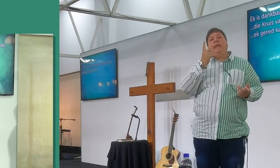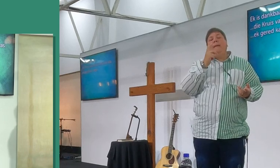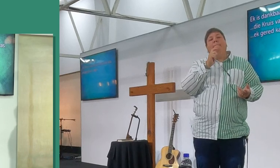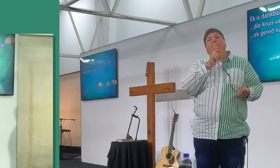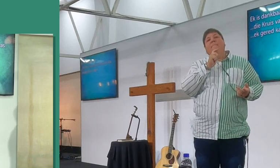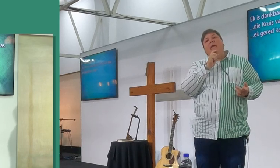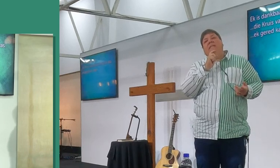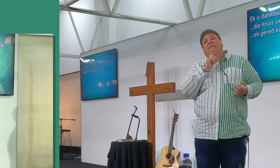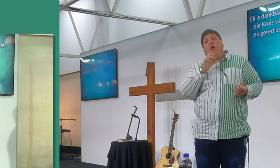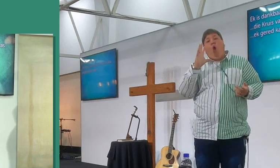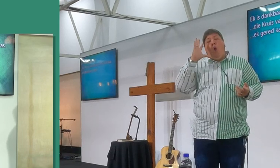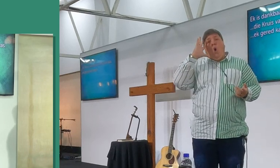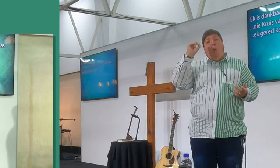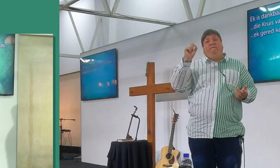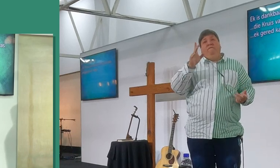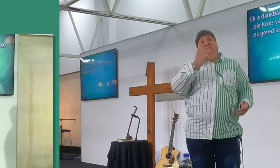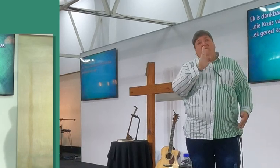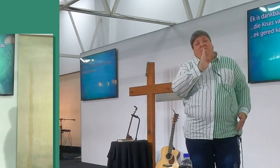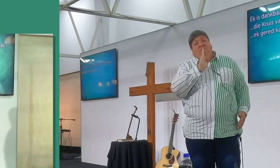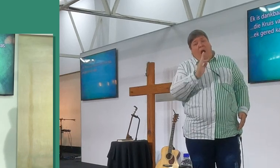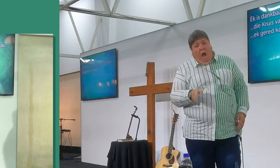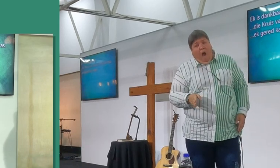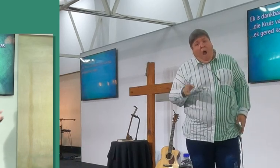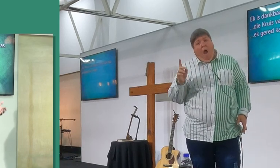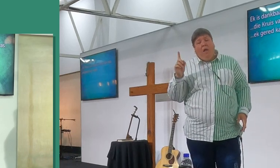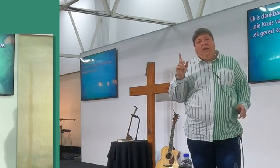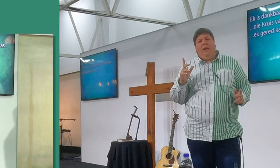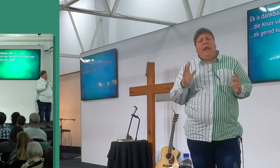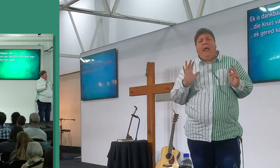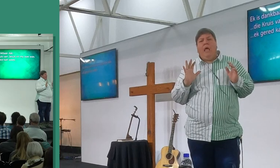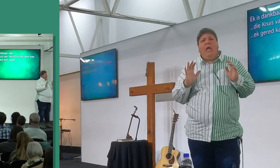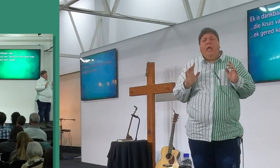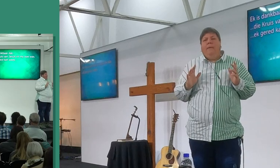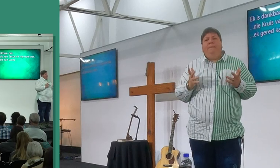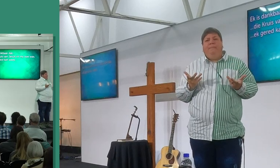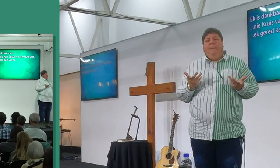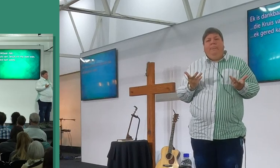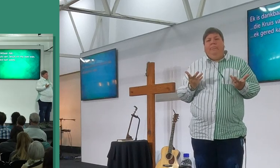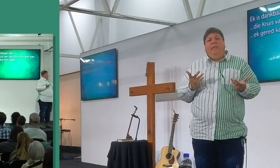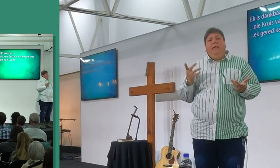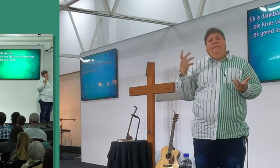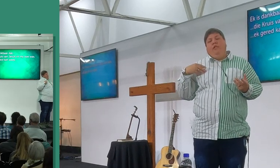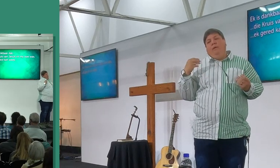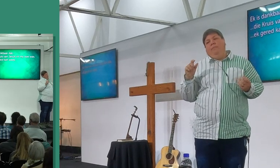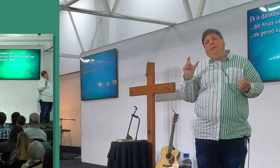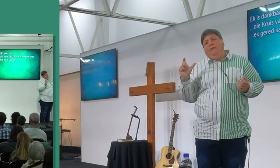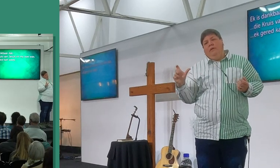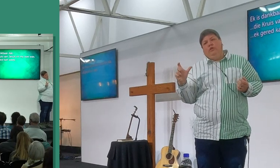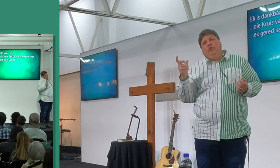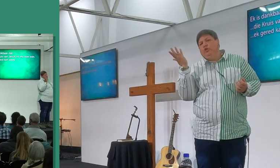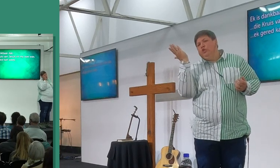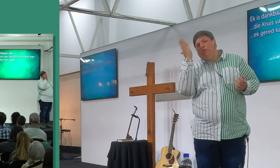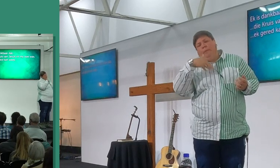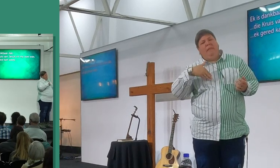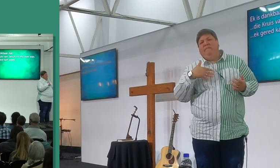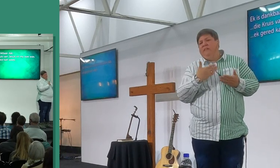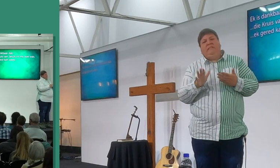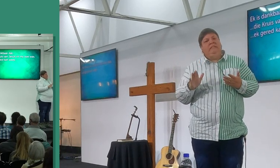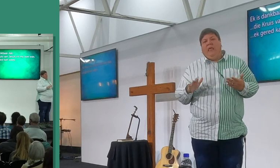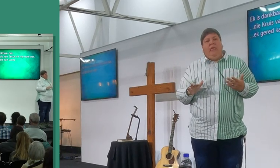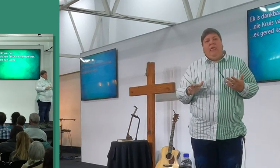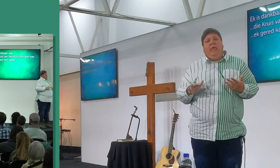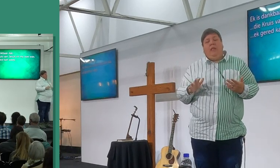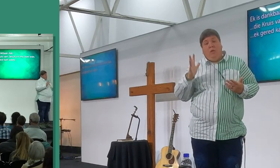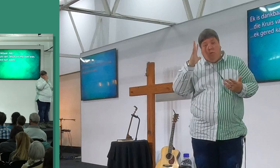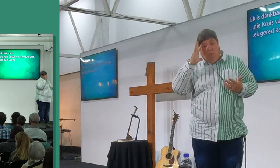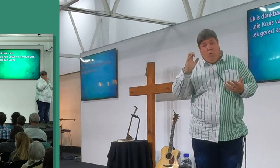wat sê, dat die geloof waar is nie, sê, dit is, kan ek hier, tiende woord gebruik, duh, want weet julle,